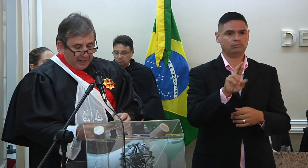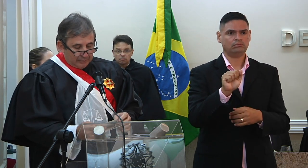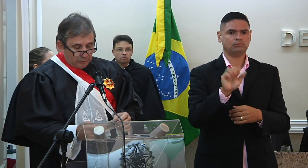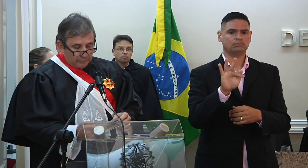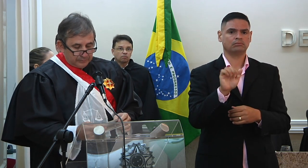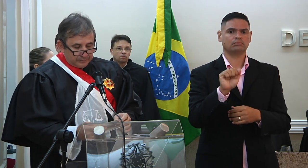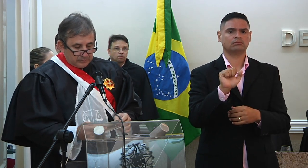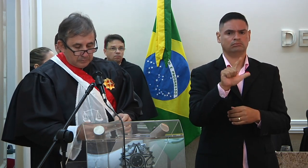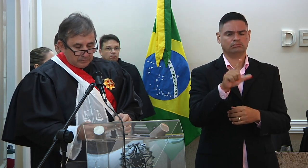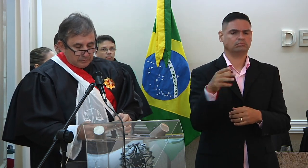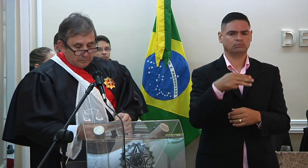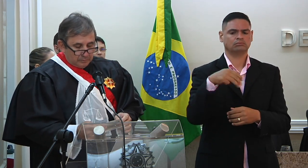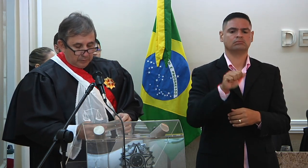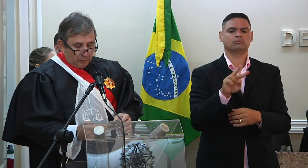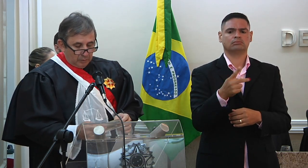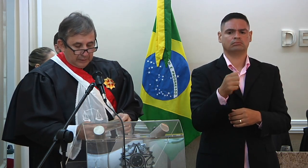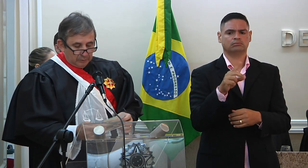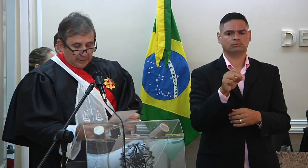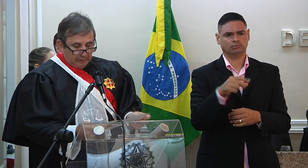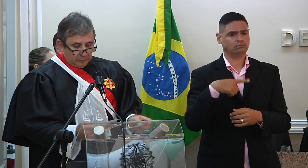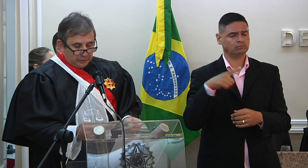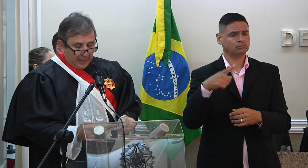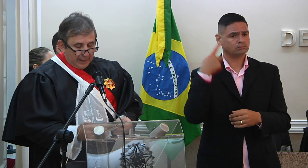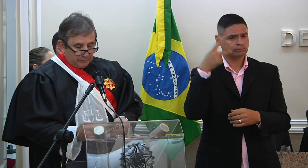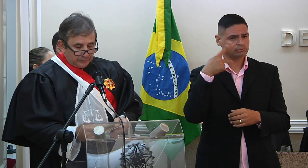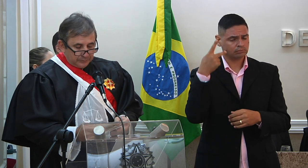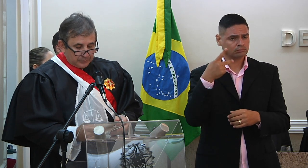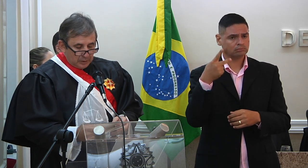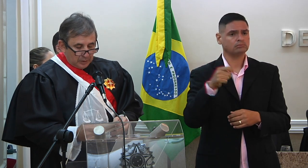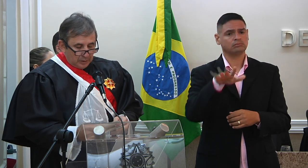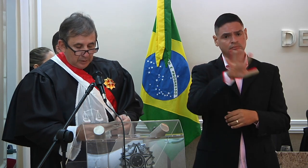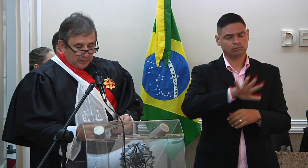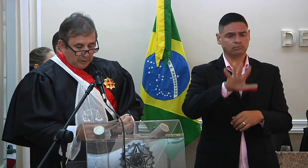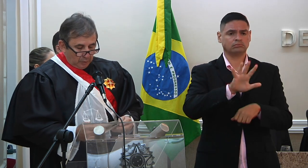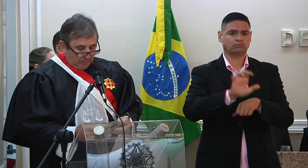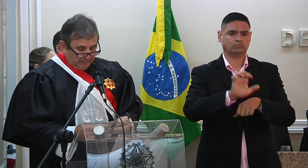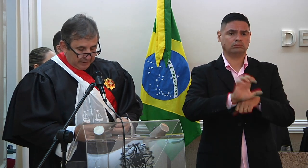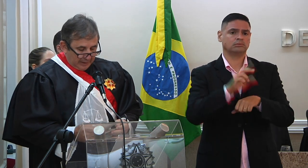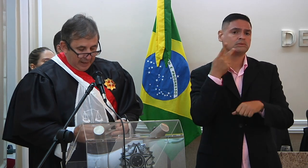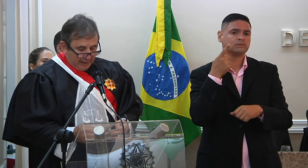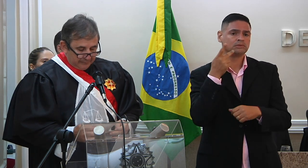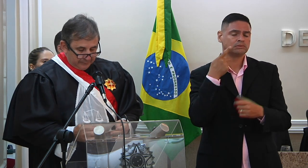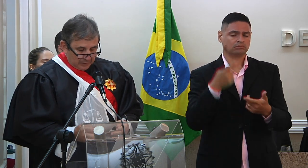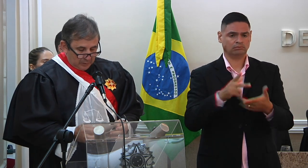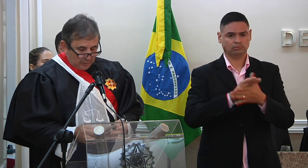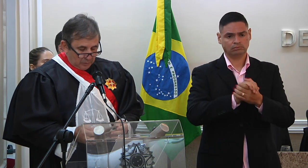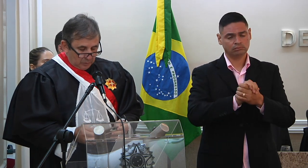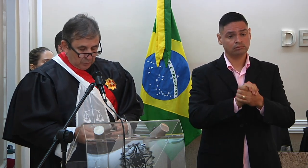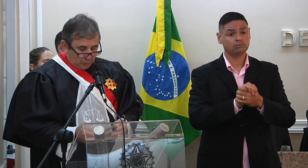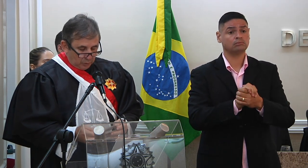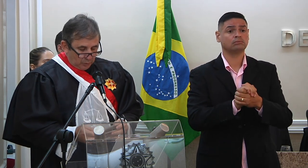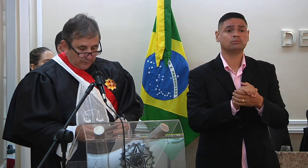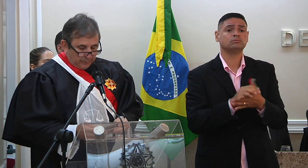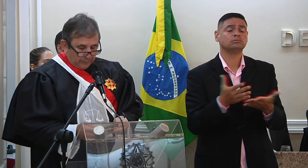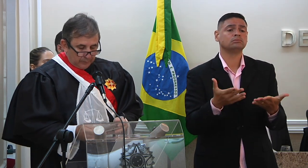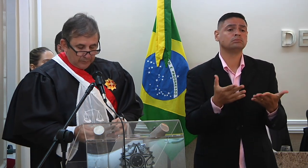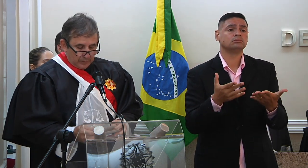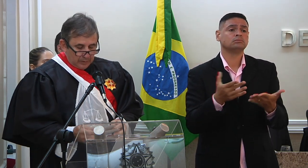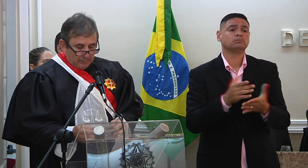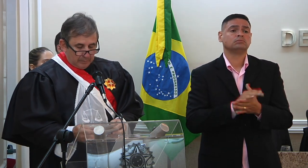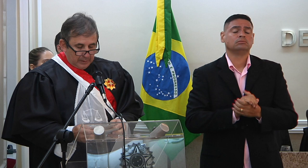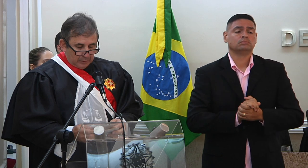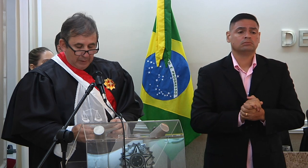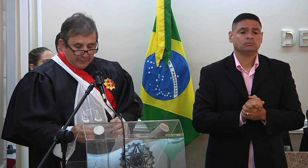Machado, procurador-geral do estado, e cumprimentar o doutor